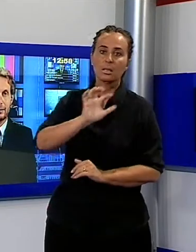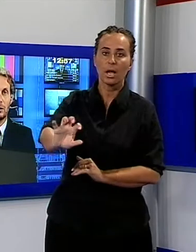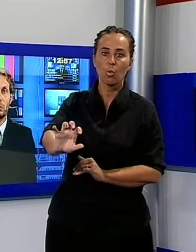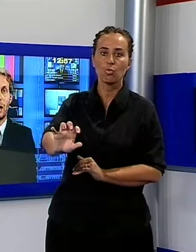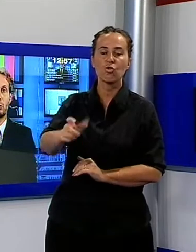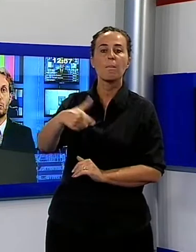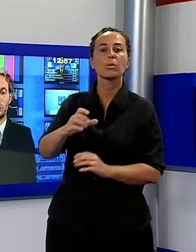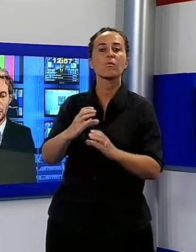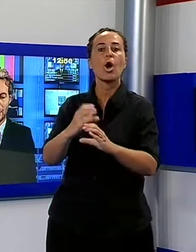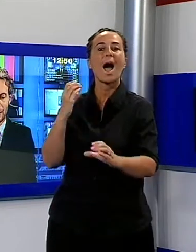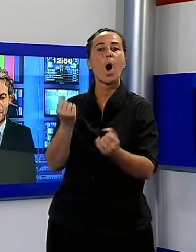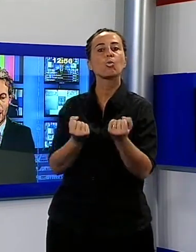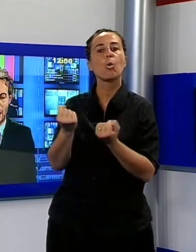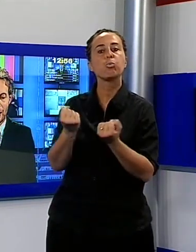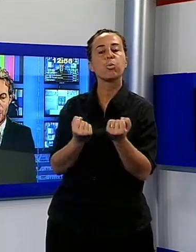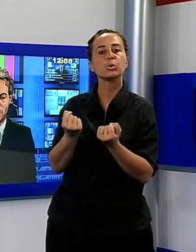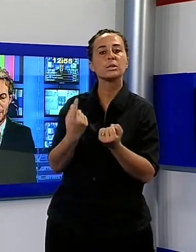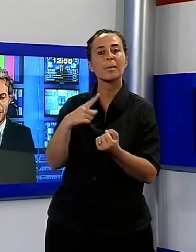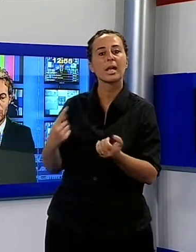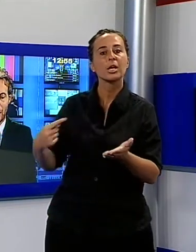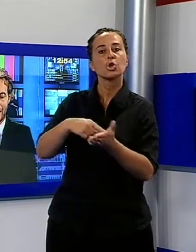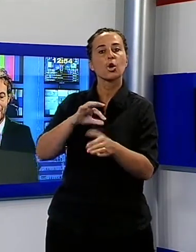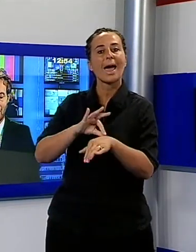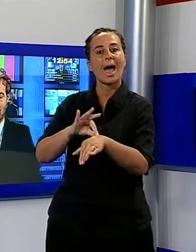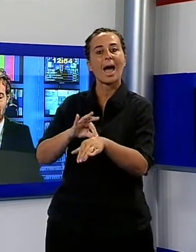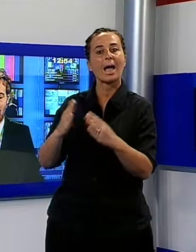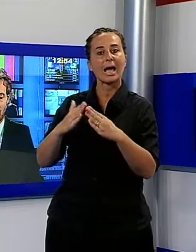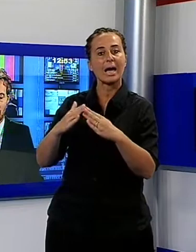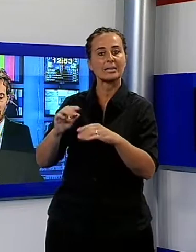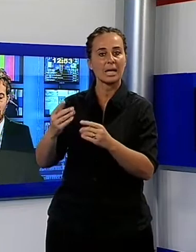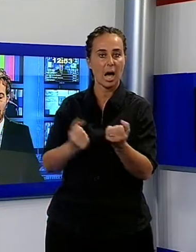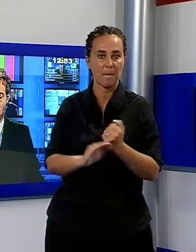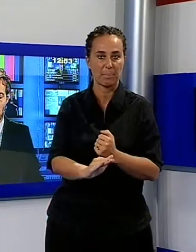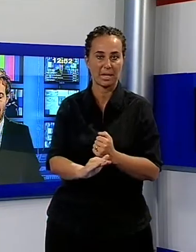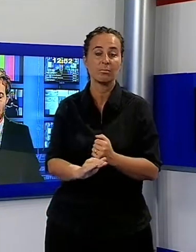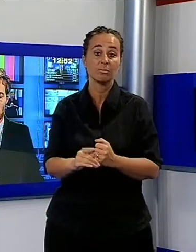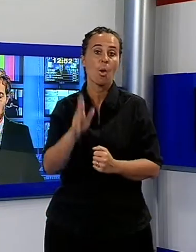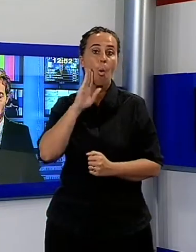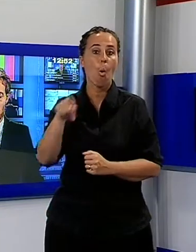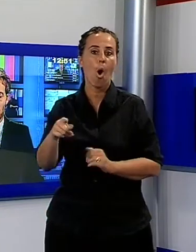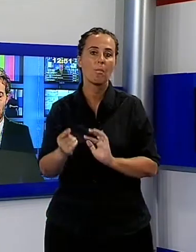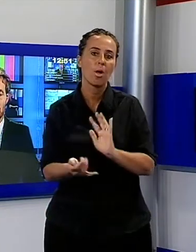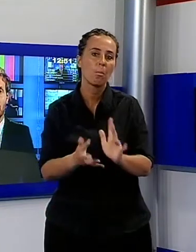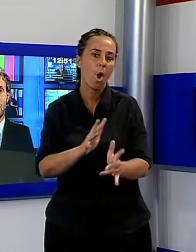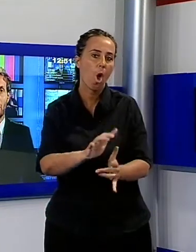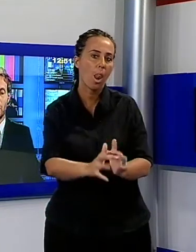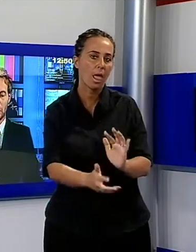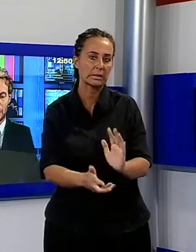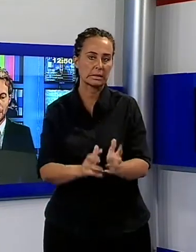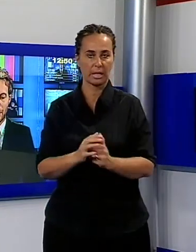sull'autobus che stava riaccompagnando a casa la piccola. Dopo il processo di primo grado, la Corte di Appello di